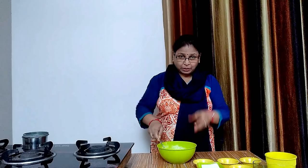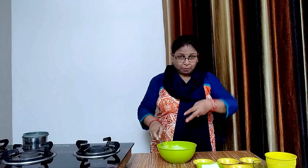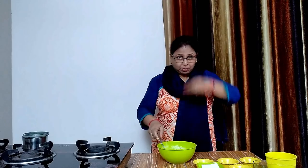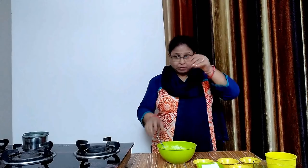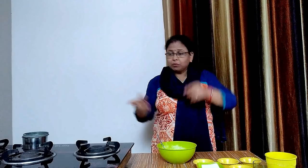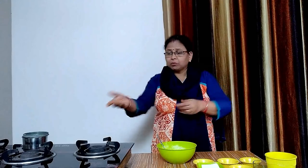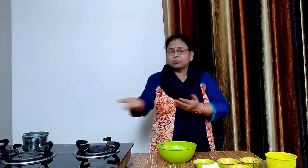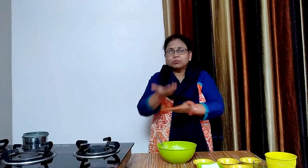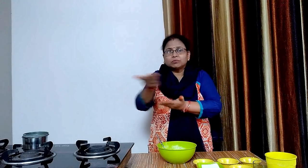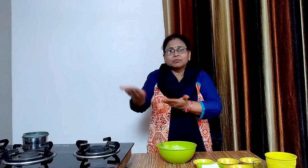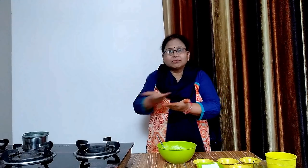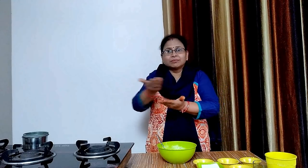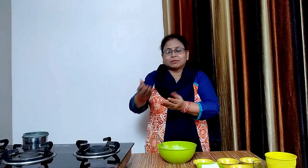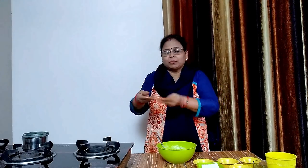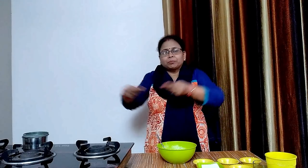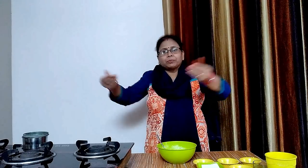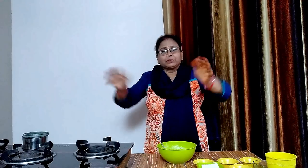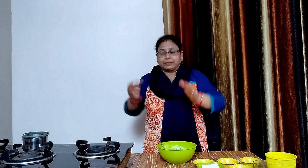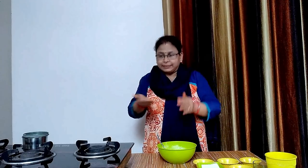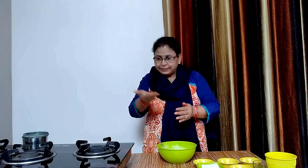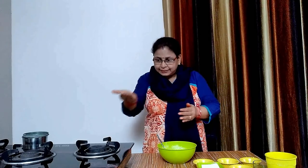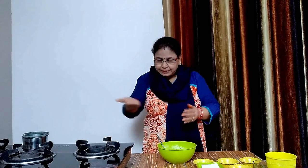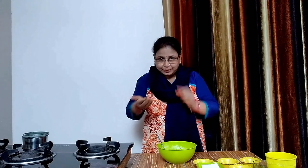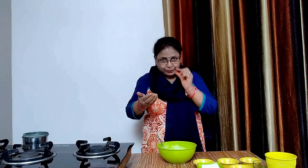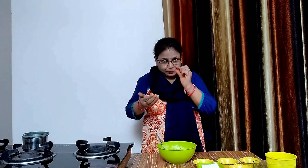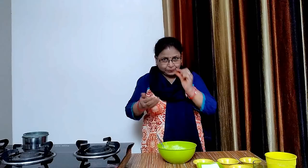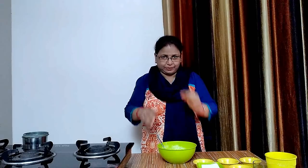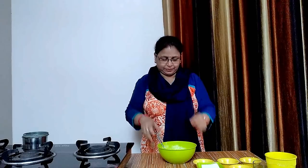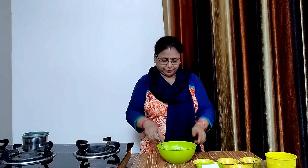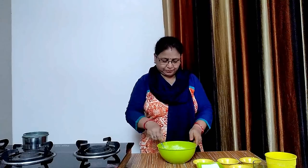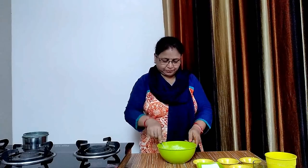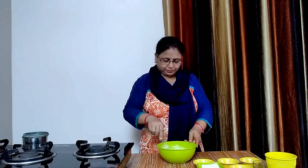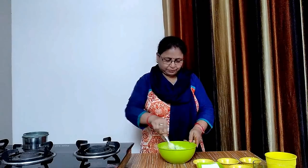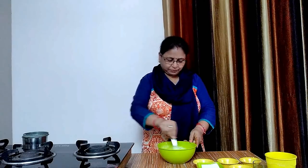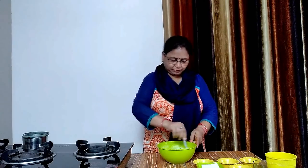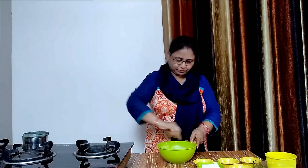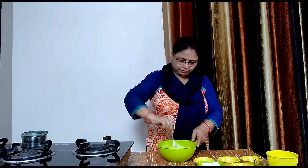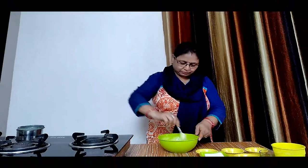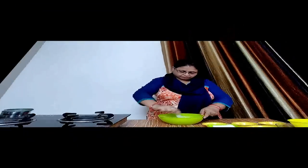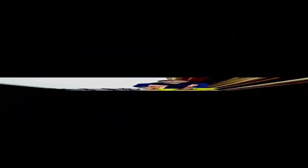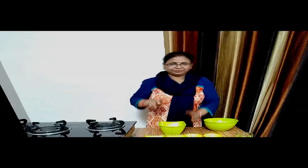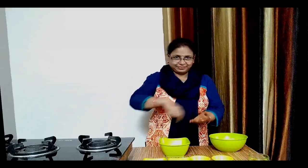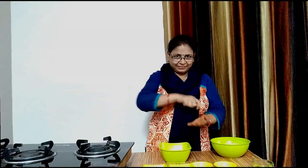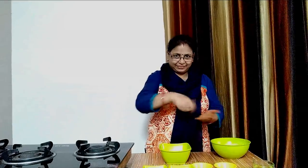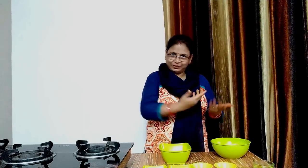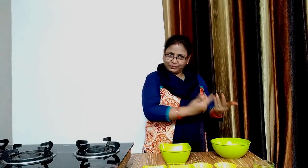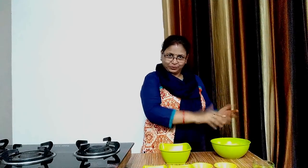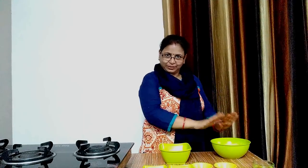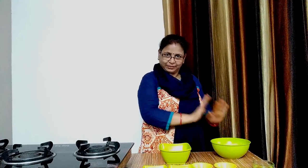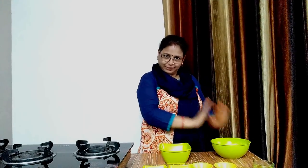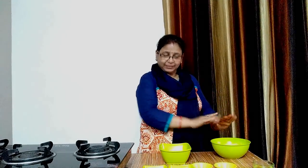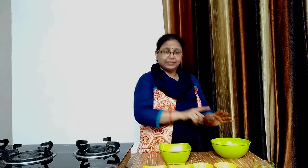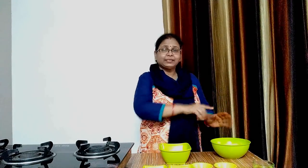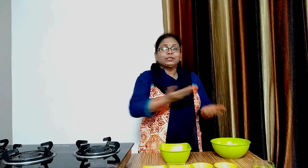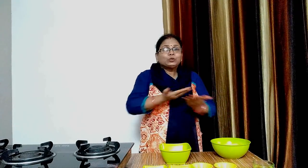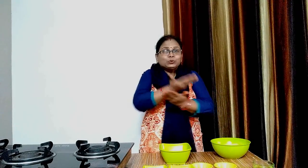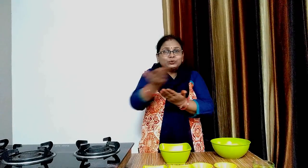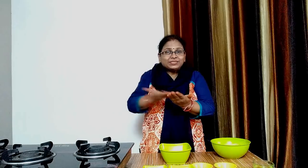ध्यान रहे हम पेस्ट को जादा पतला नहीं करेंगे वरना चीला अच्छी से बन नहीं पाएगा चीला का पेटर बन चुका है